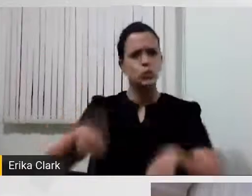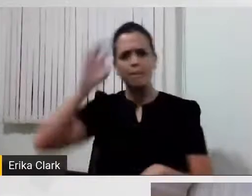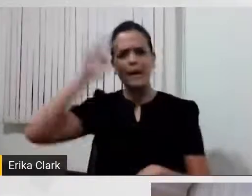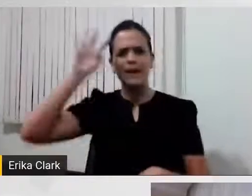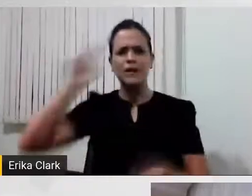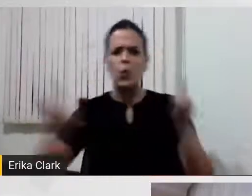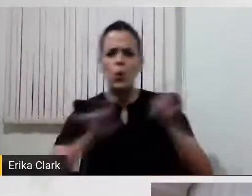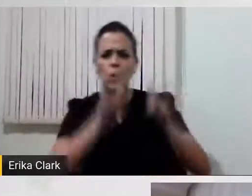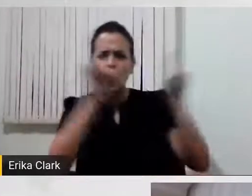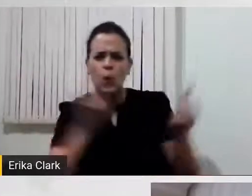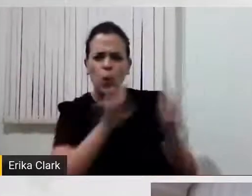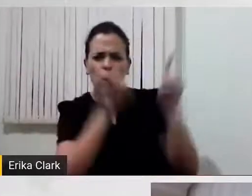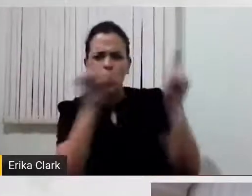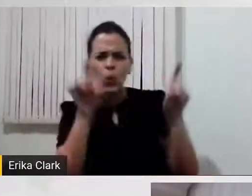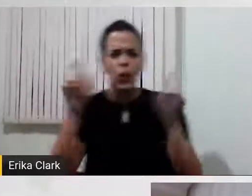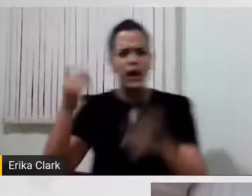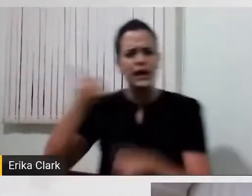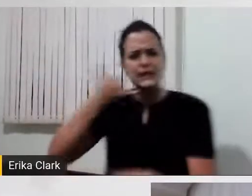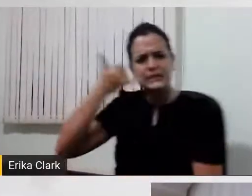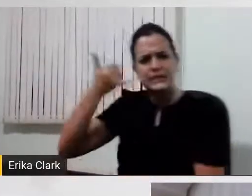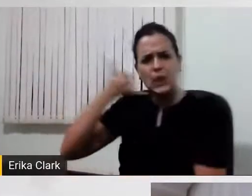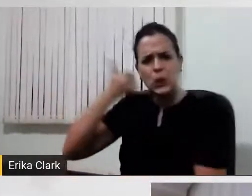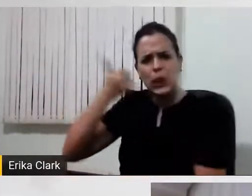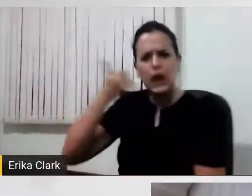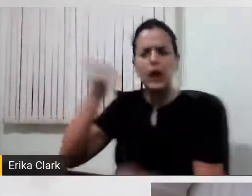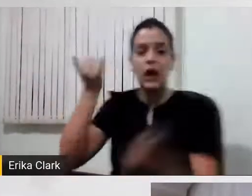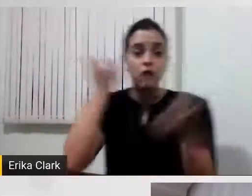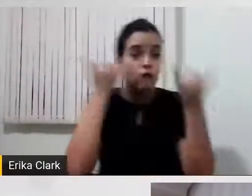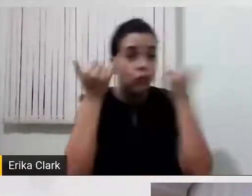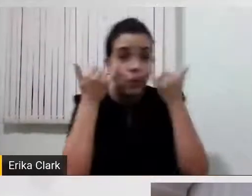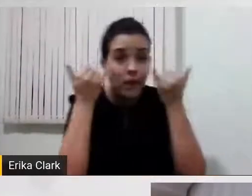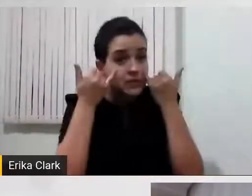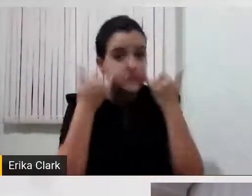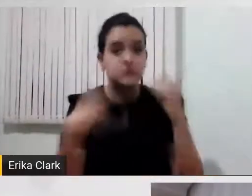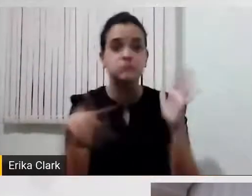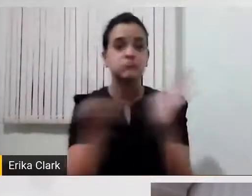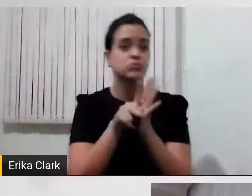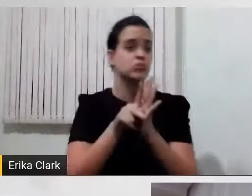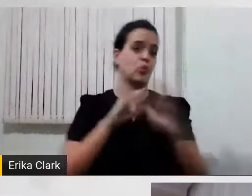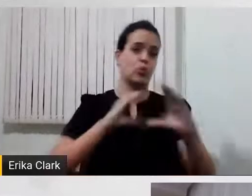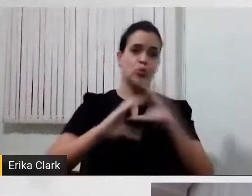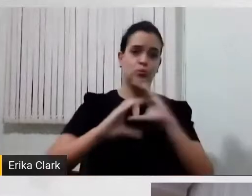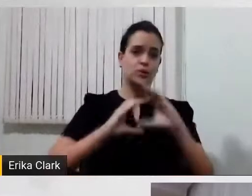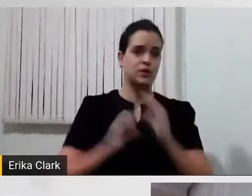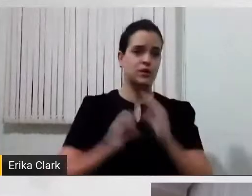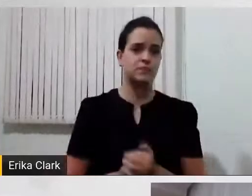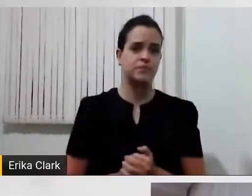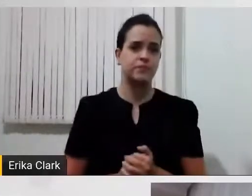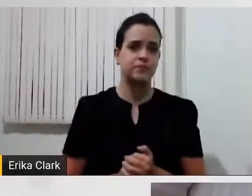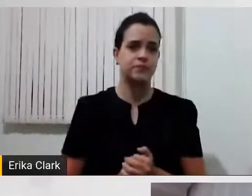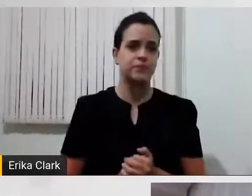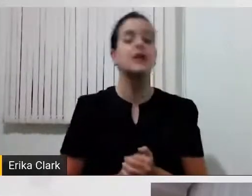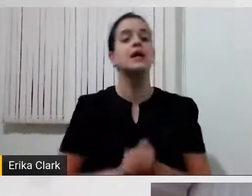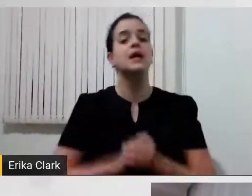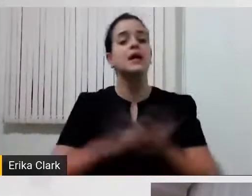tecnologias da informação e comunicação. A tecnologia está em tudo.